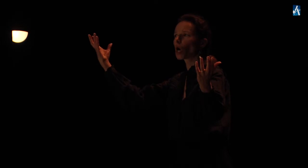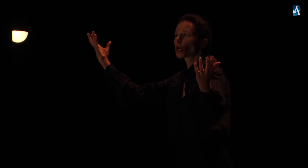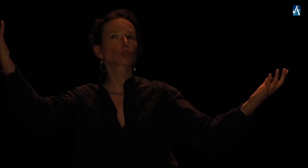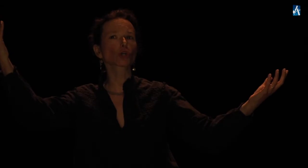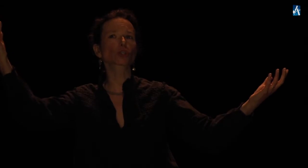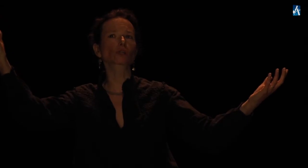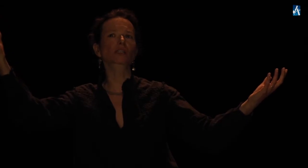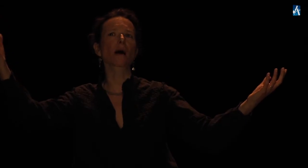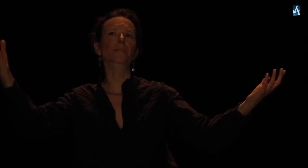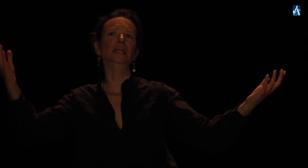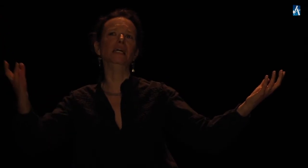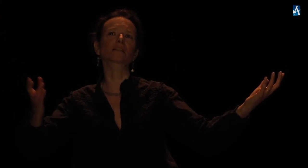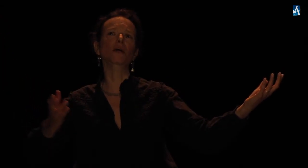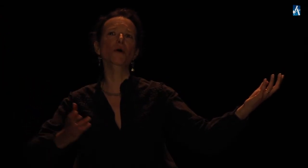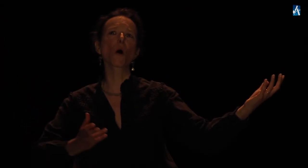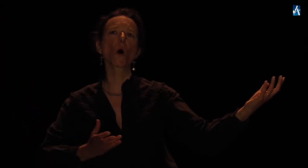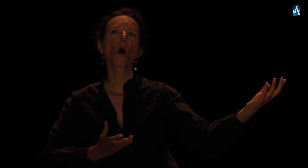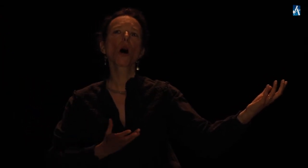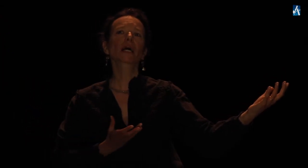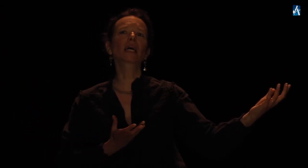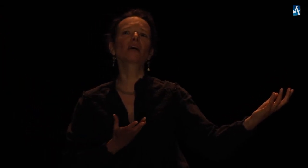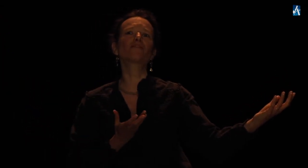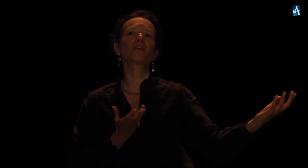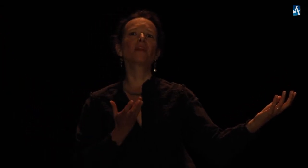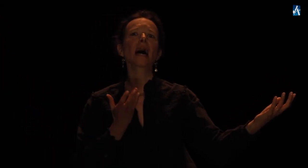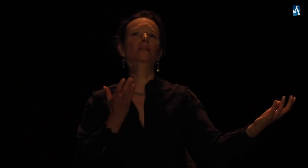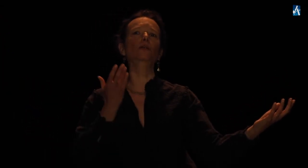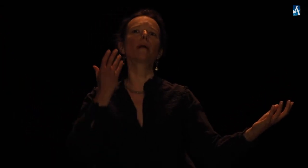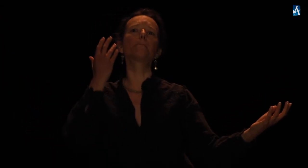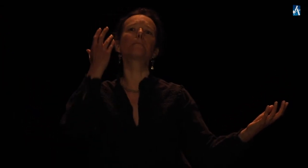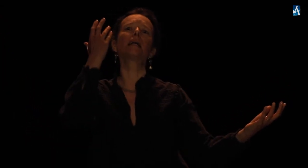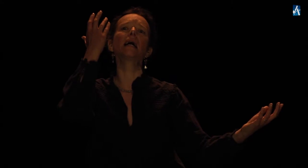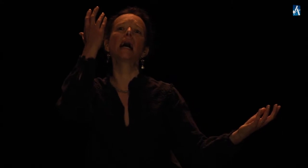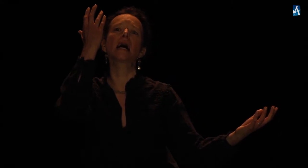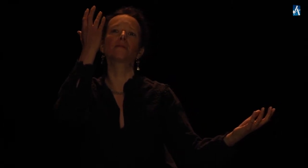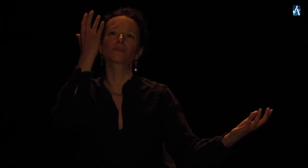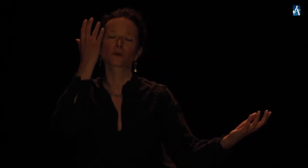De ce sang précieux Qui fait naître ma plainte